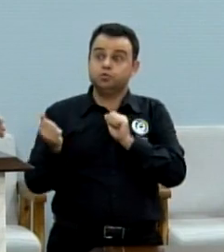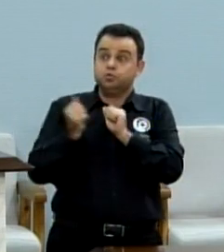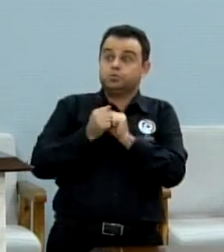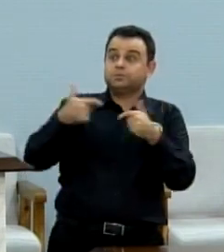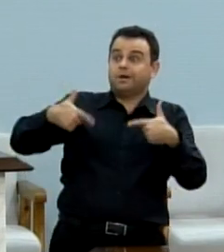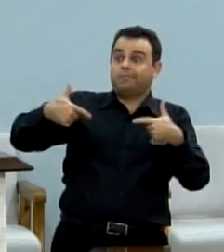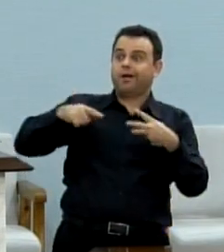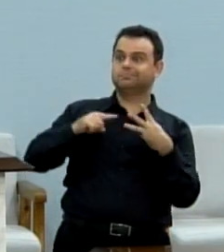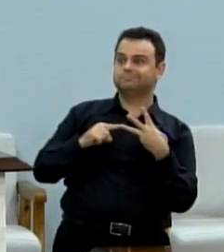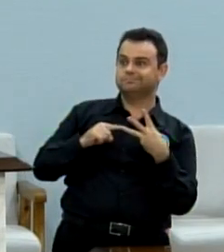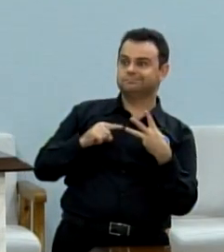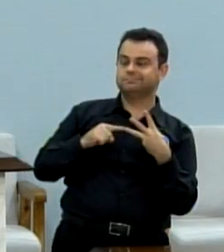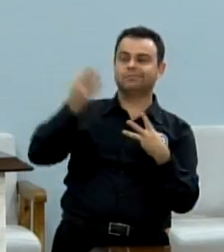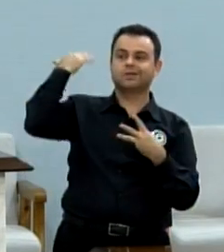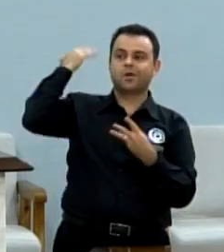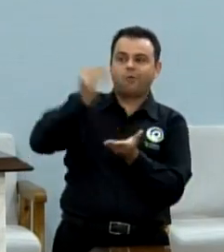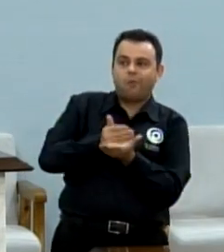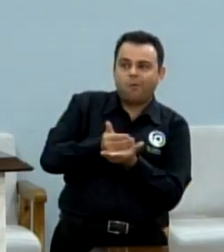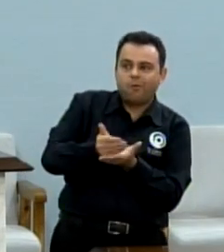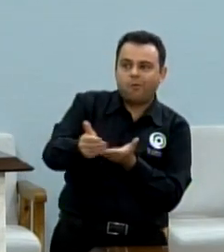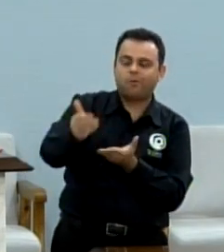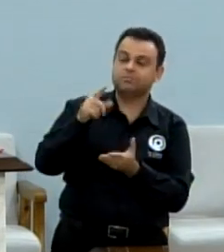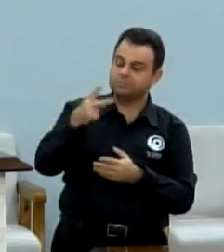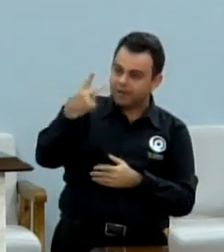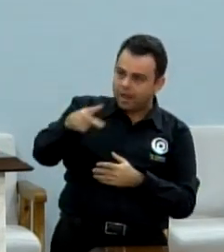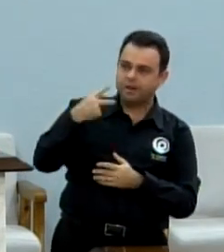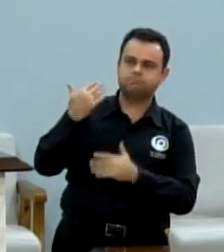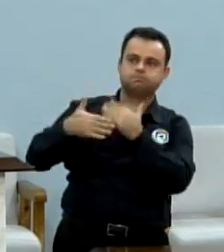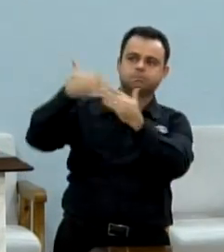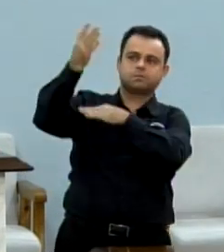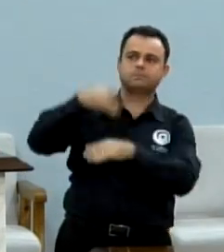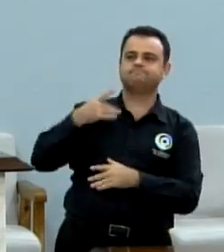e eu tenho orgulho de ter acompanhado todo o seu crescimento.